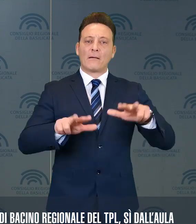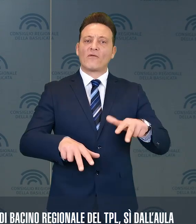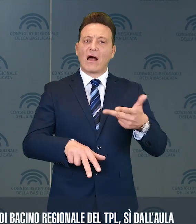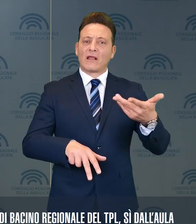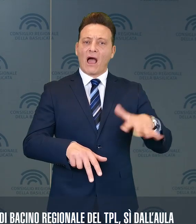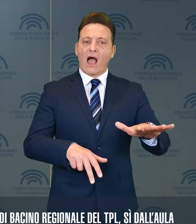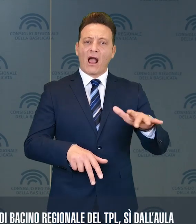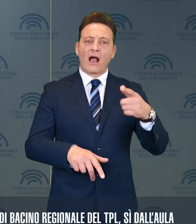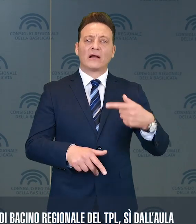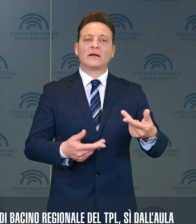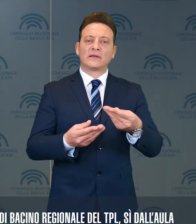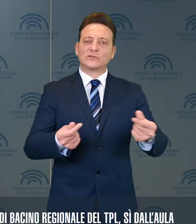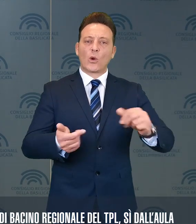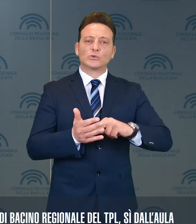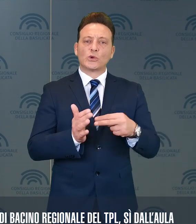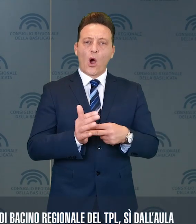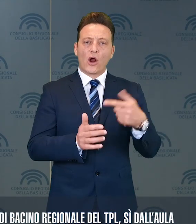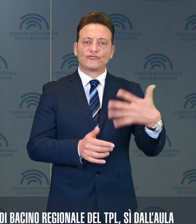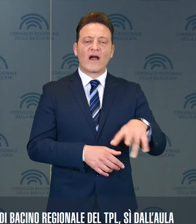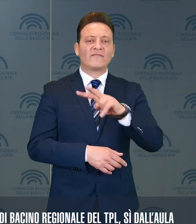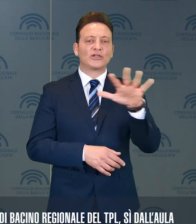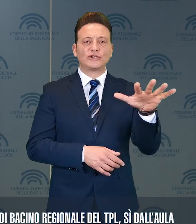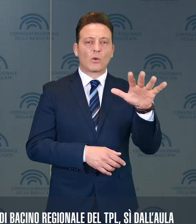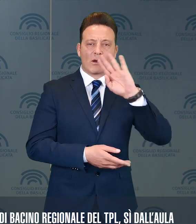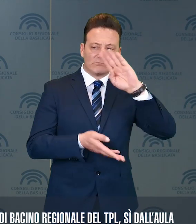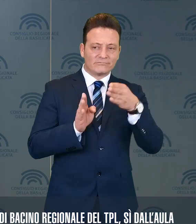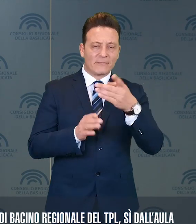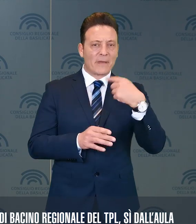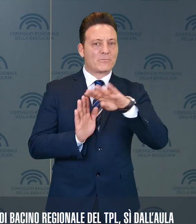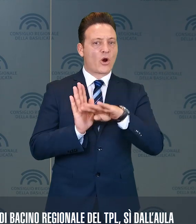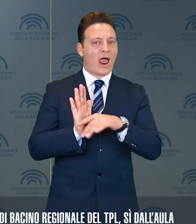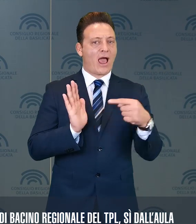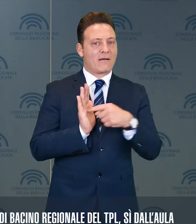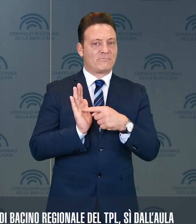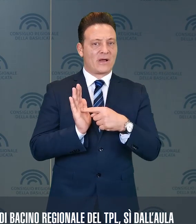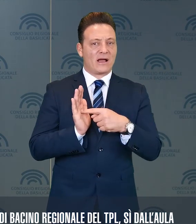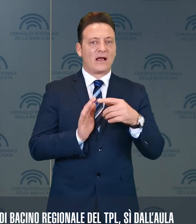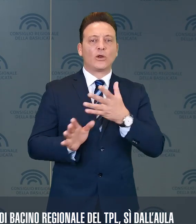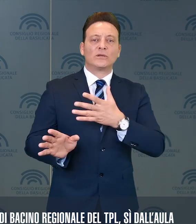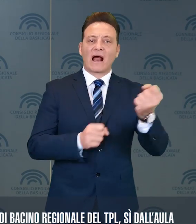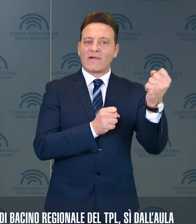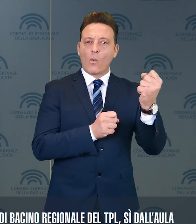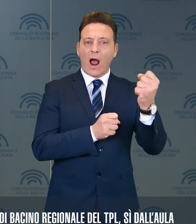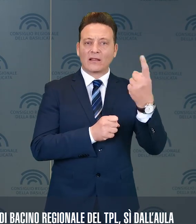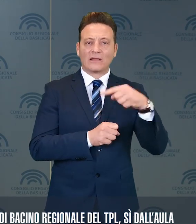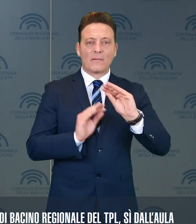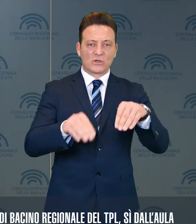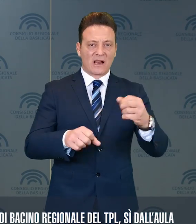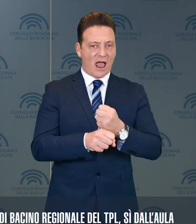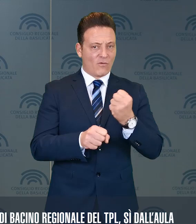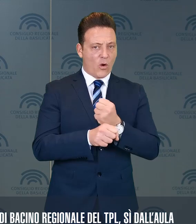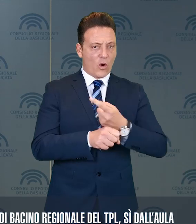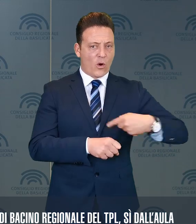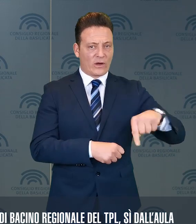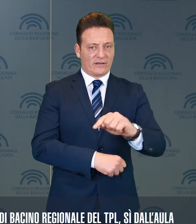risoluzione contenente 25 osservazioni al piano, tra queste la salvaguardia dei livelli occupazionali dei